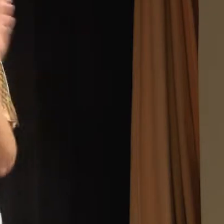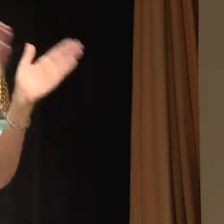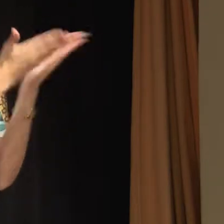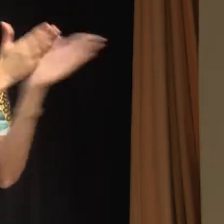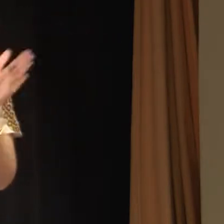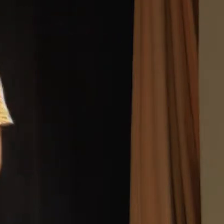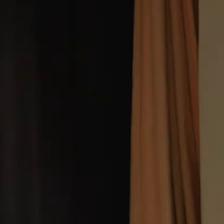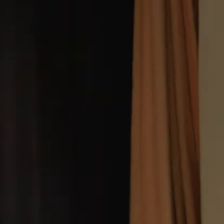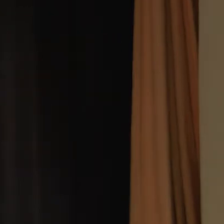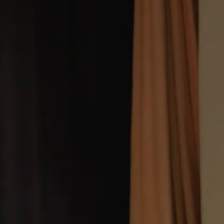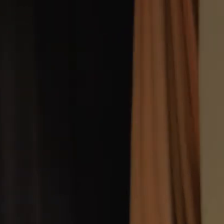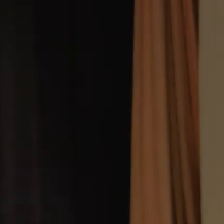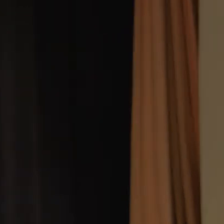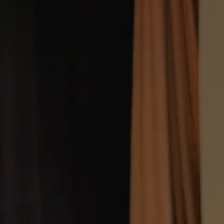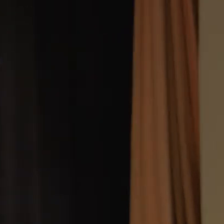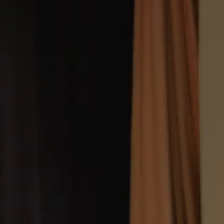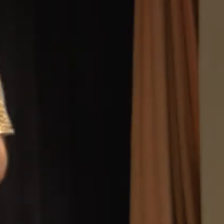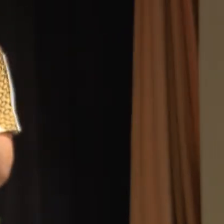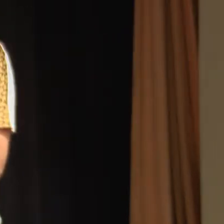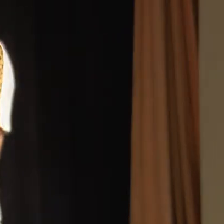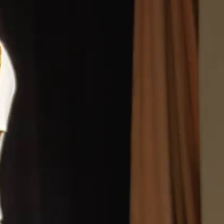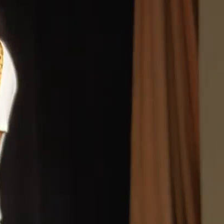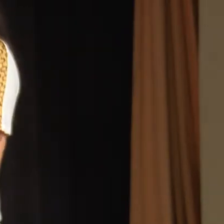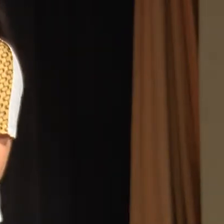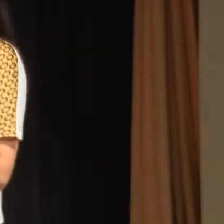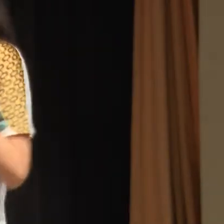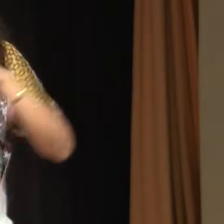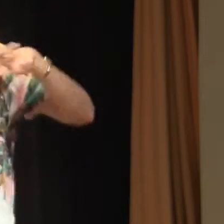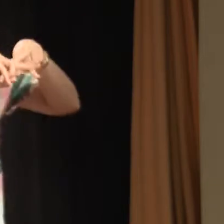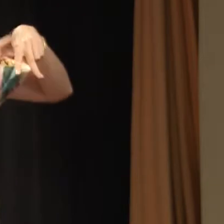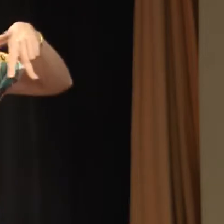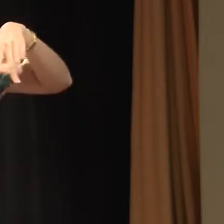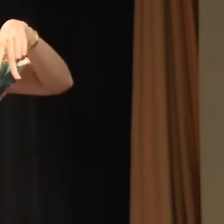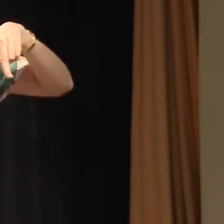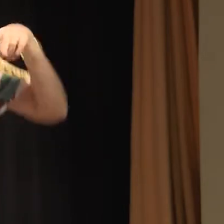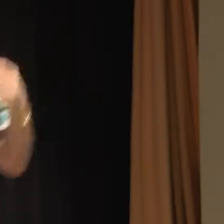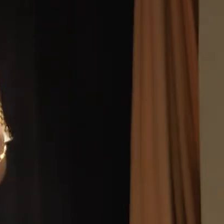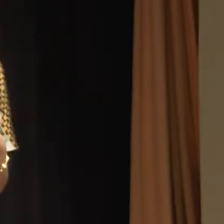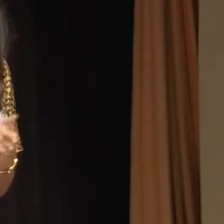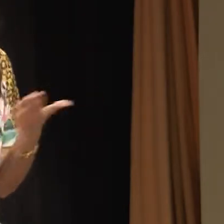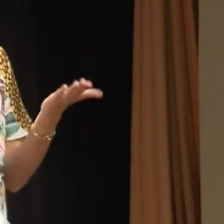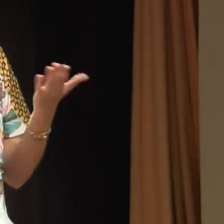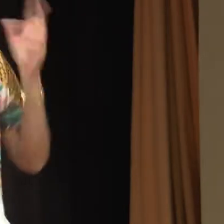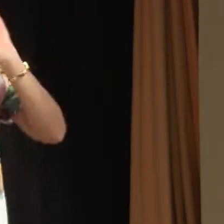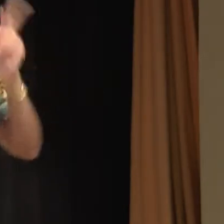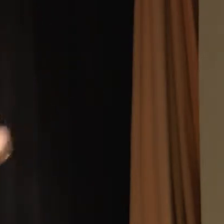gênero. A questão de classe, de falar sobre a diferença de rico e de pobre, de gêneros, como já foi